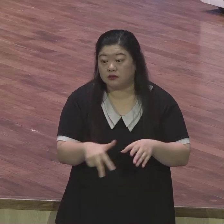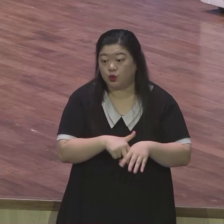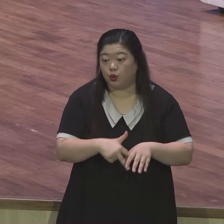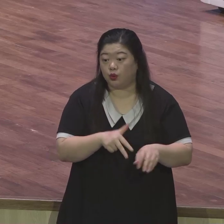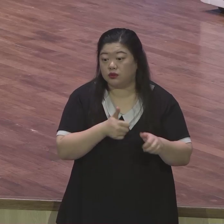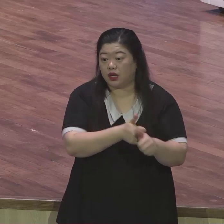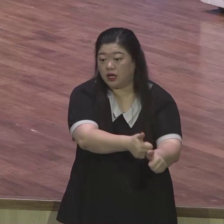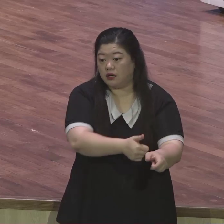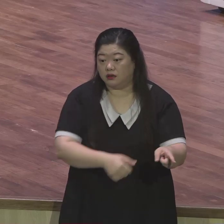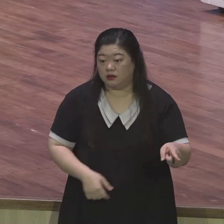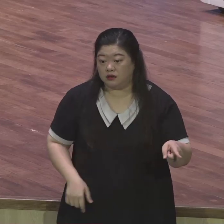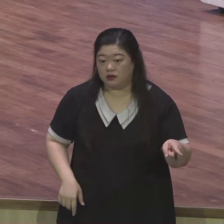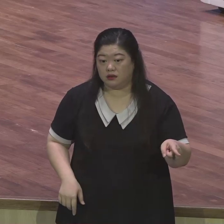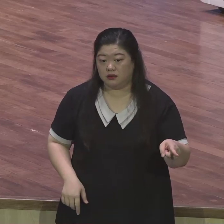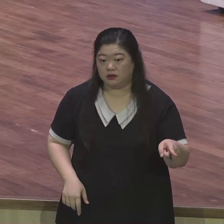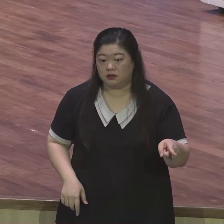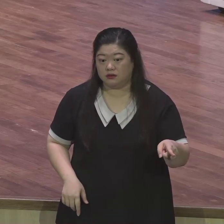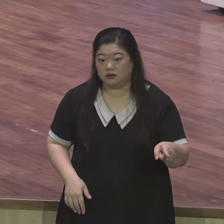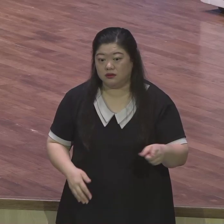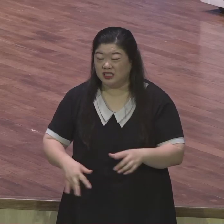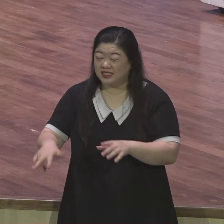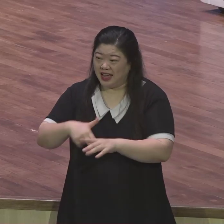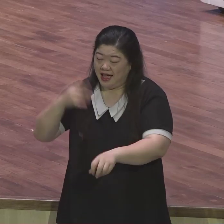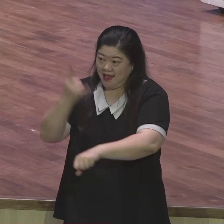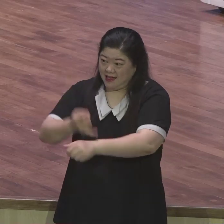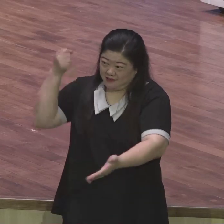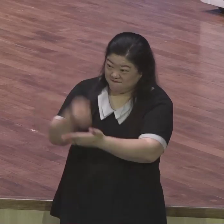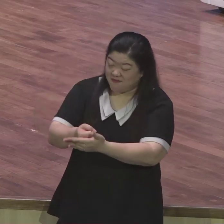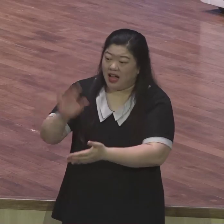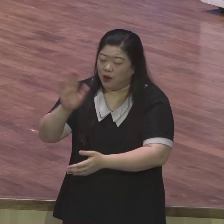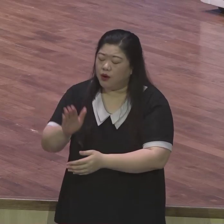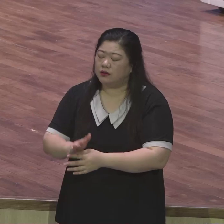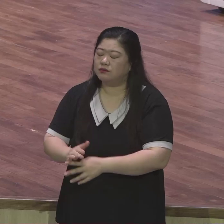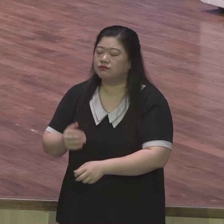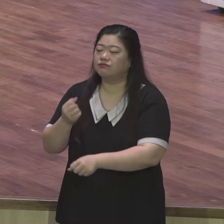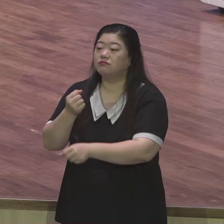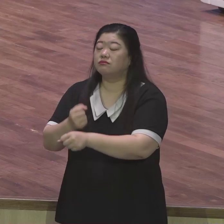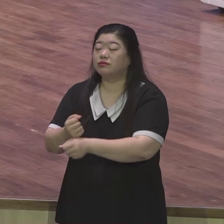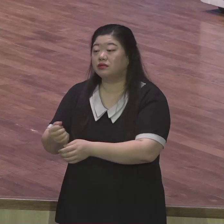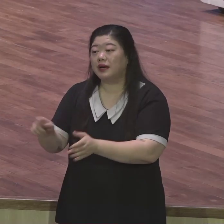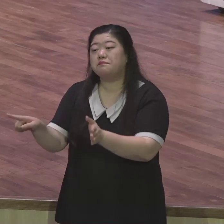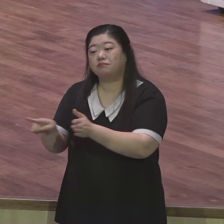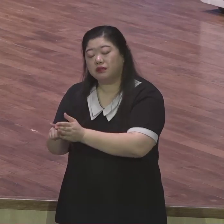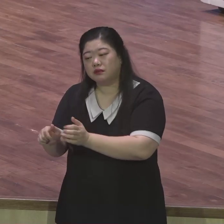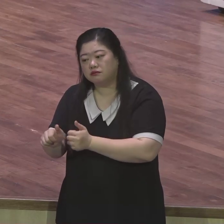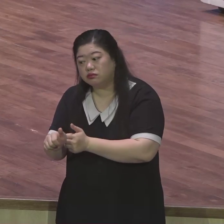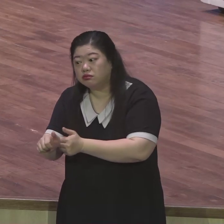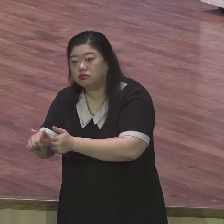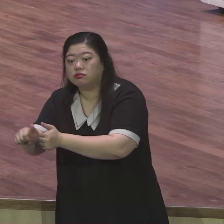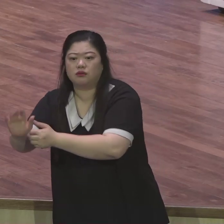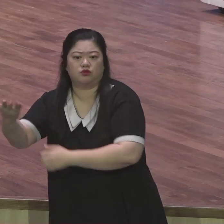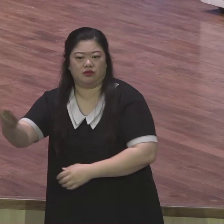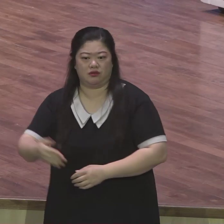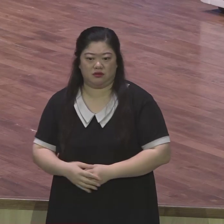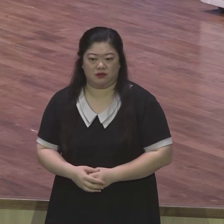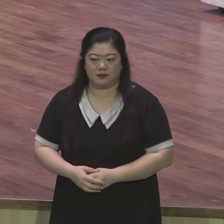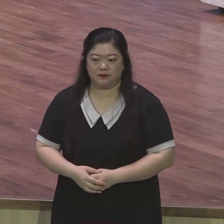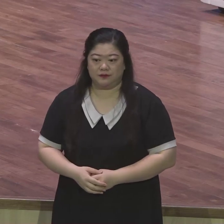전적으로 하나님의 은혜를 의지하는 것을 보고 하나님을 하시는 언약적 믿음이라고 합니다 예전에 한창 몇 년 전에 IS